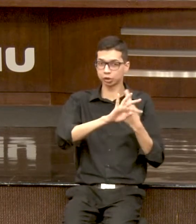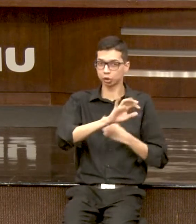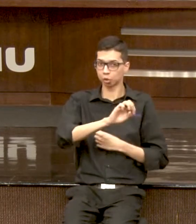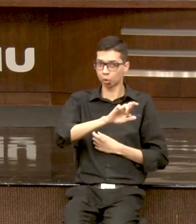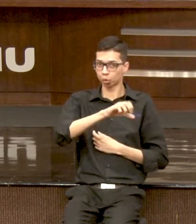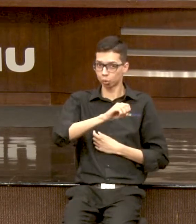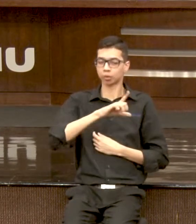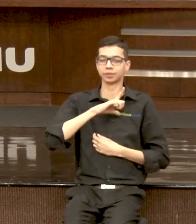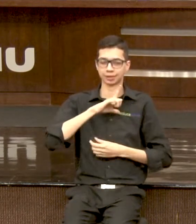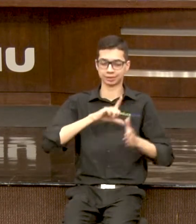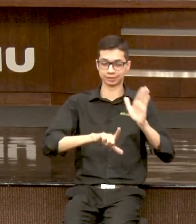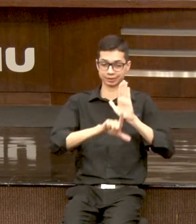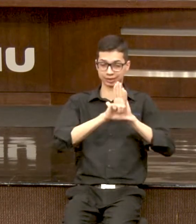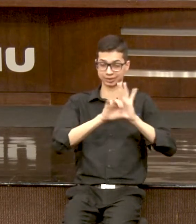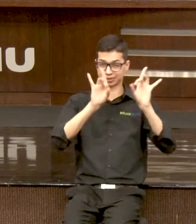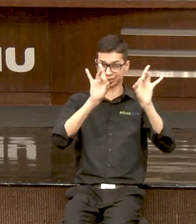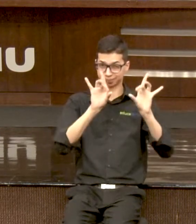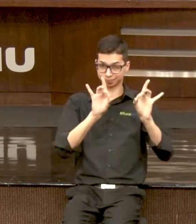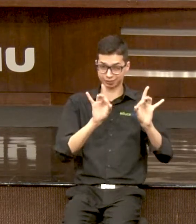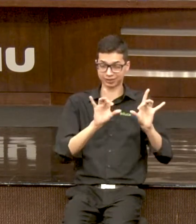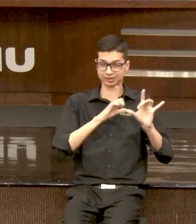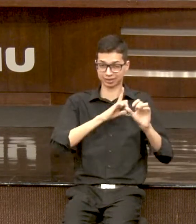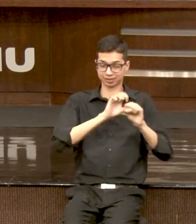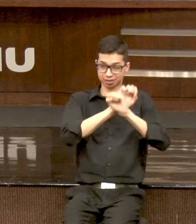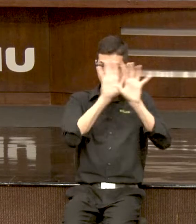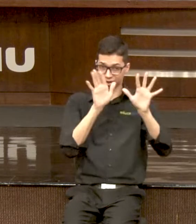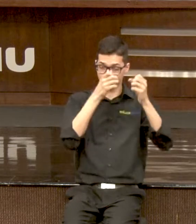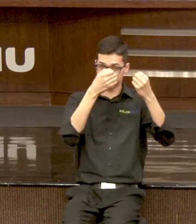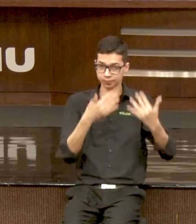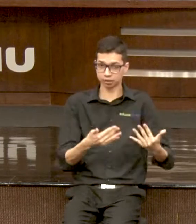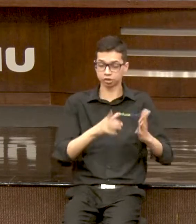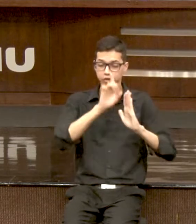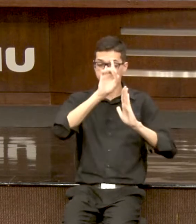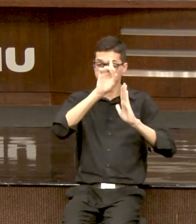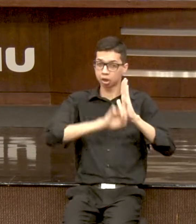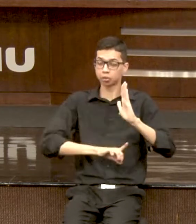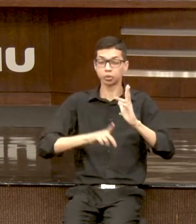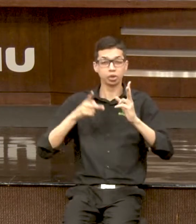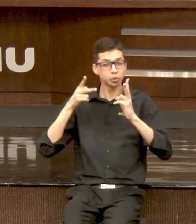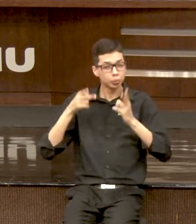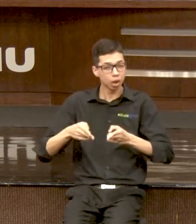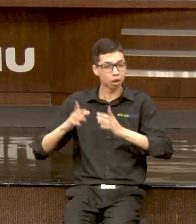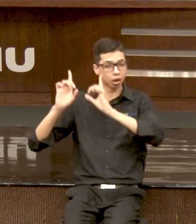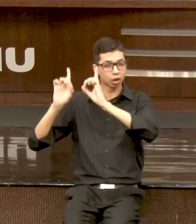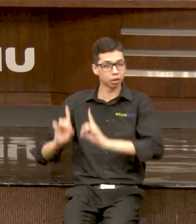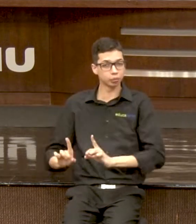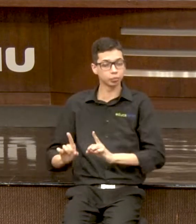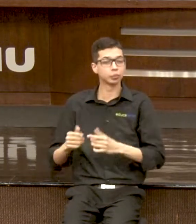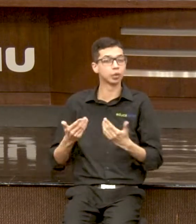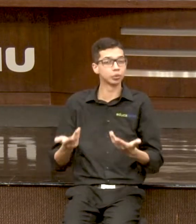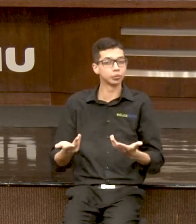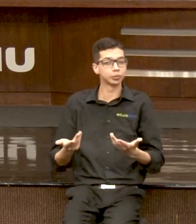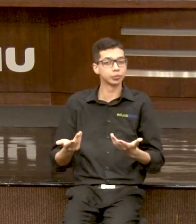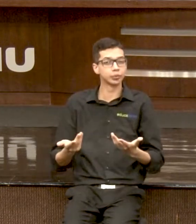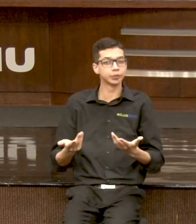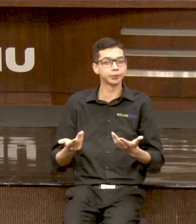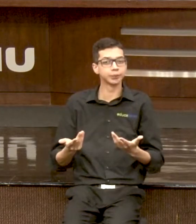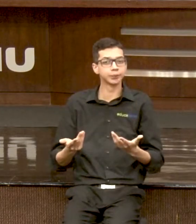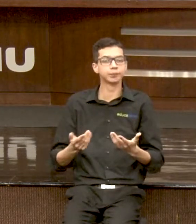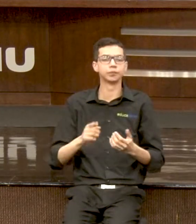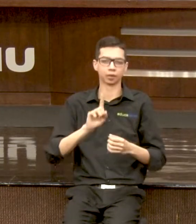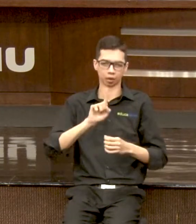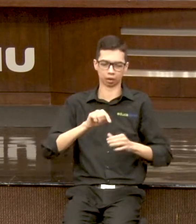específica que dá os mesmos direitos da pessoa com deficiência é o transtorno do